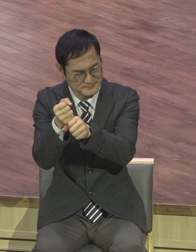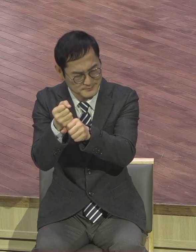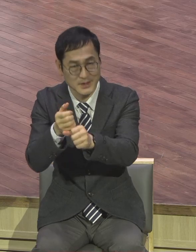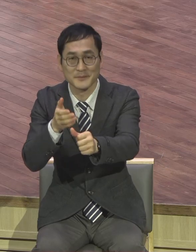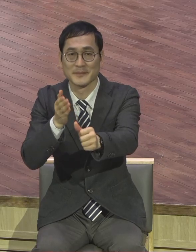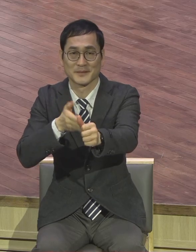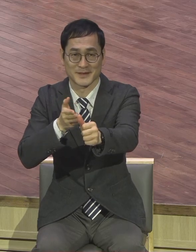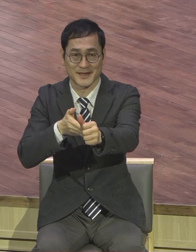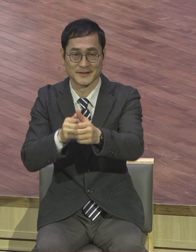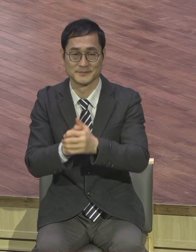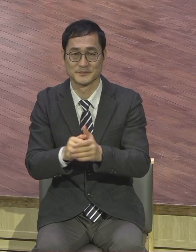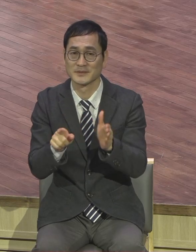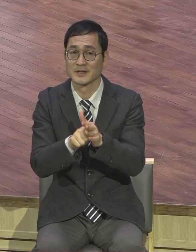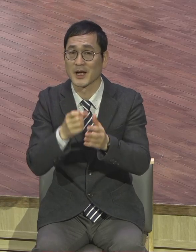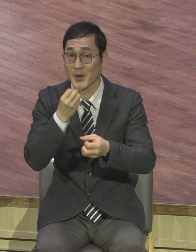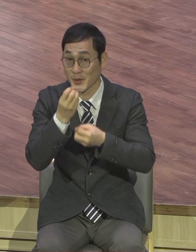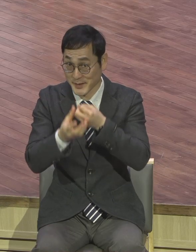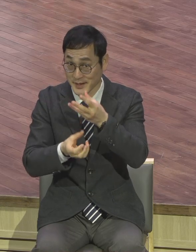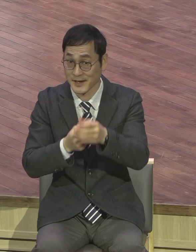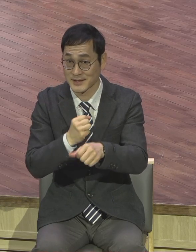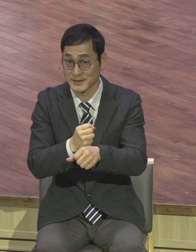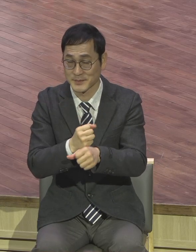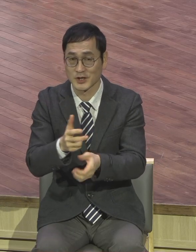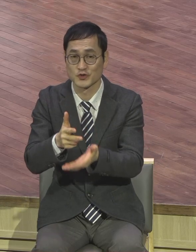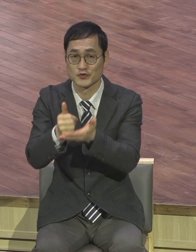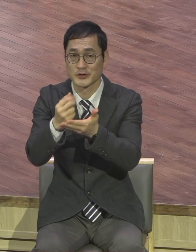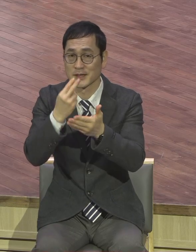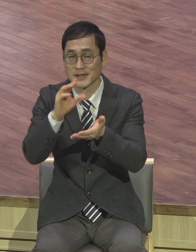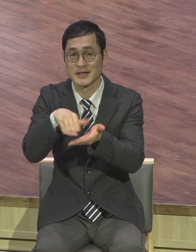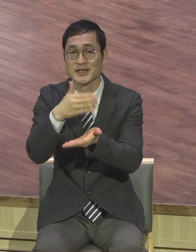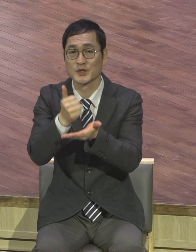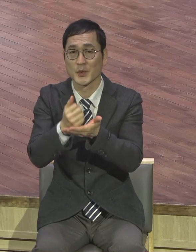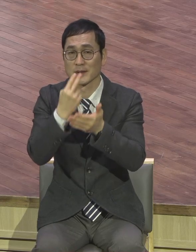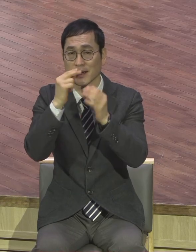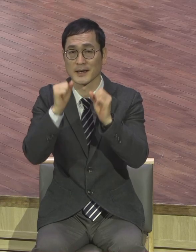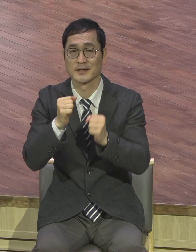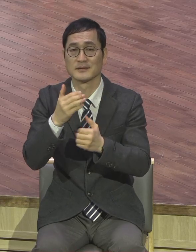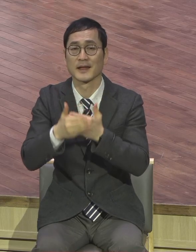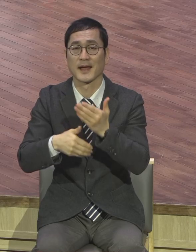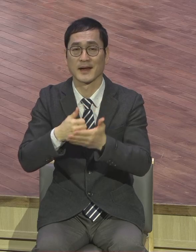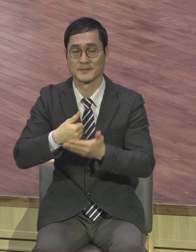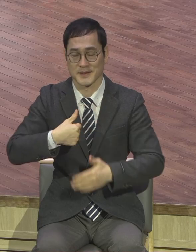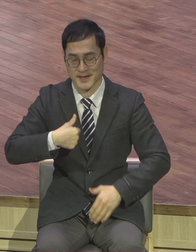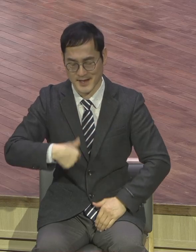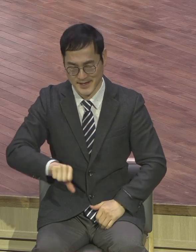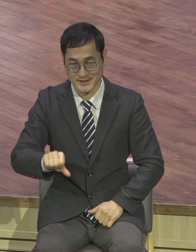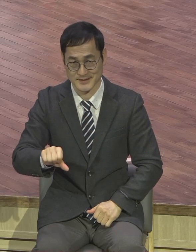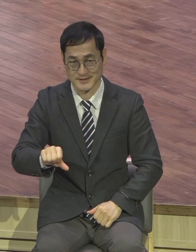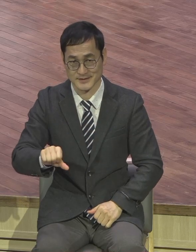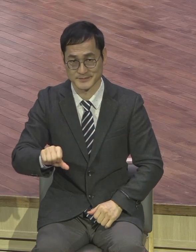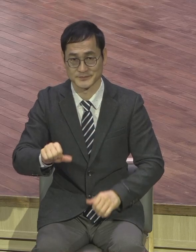신앙 고백합니다. 주는 그리스도시오. 살아계신 하나님의 아들이십니다.